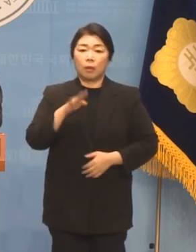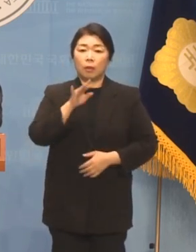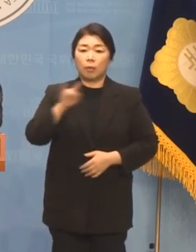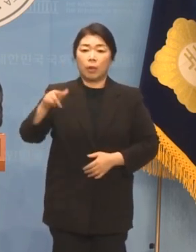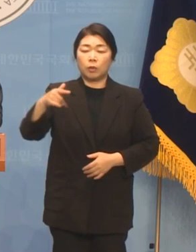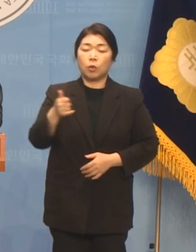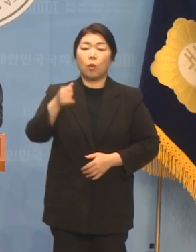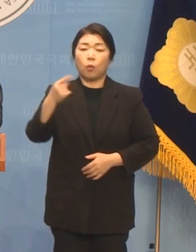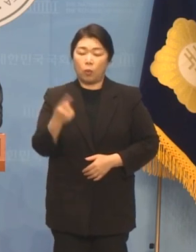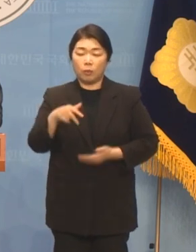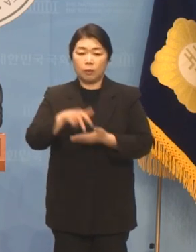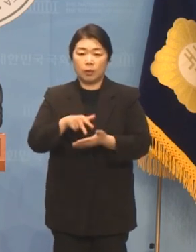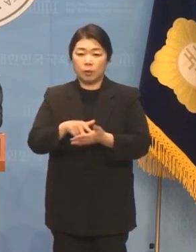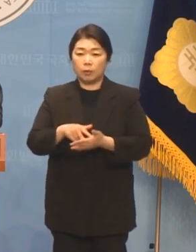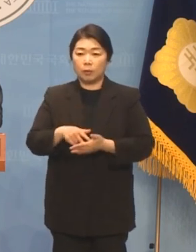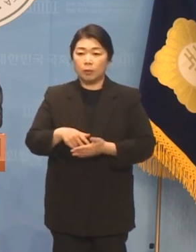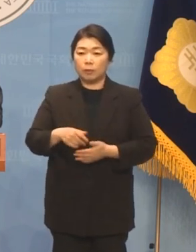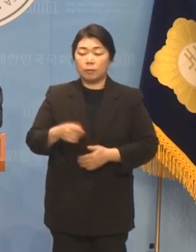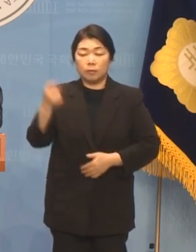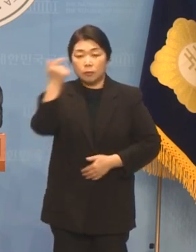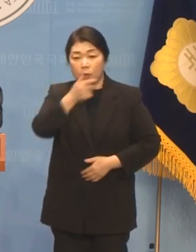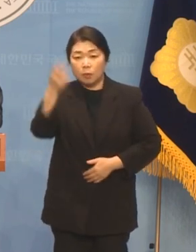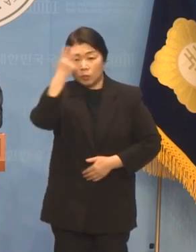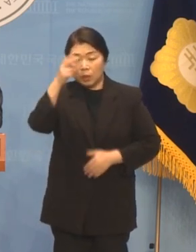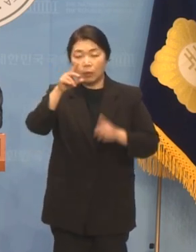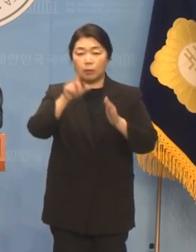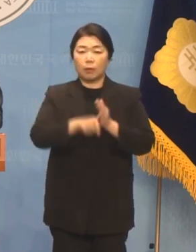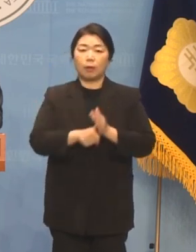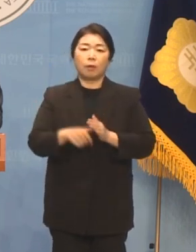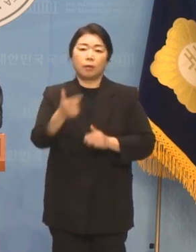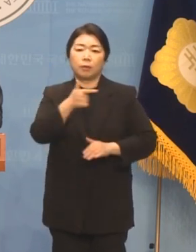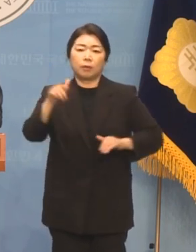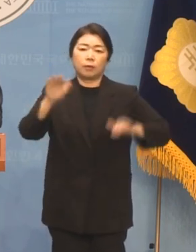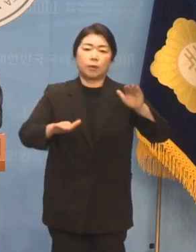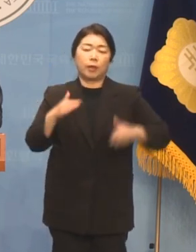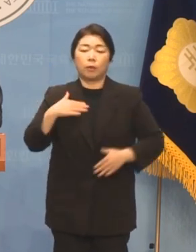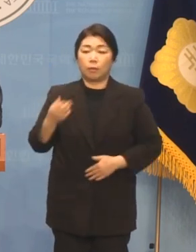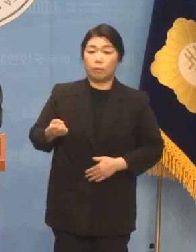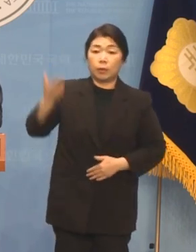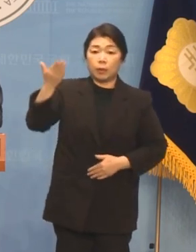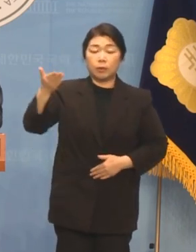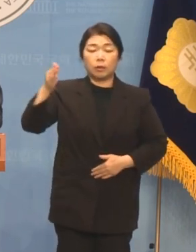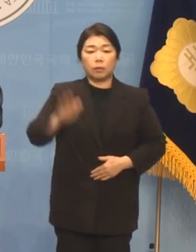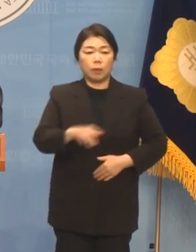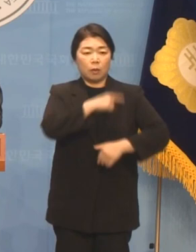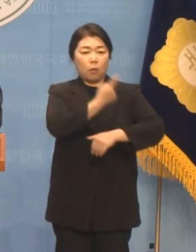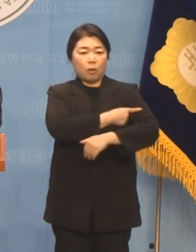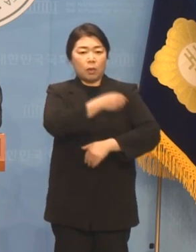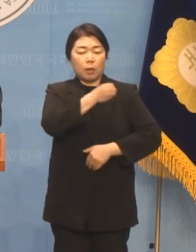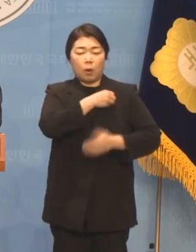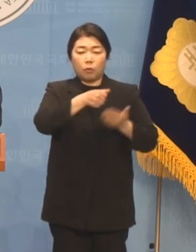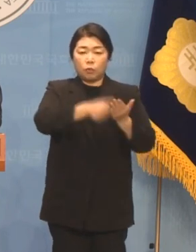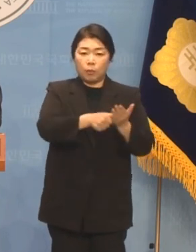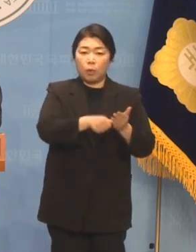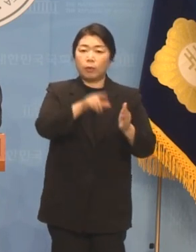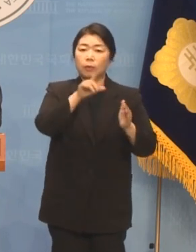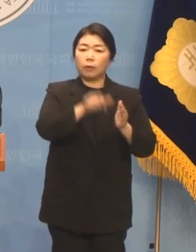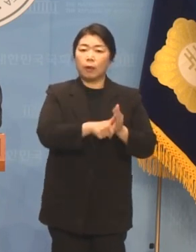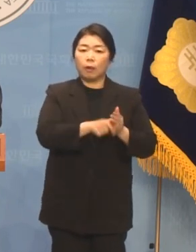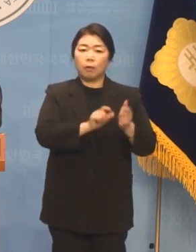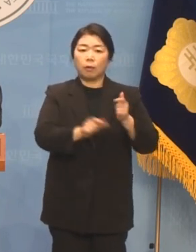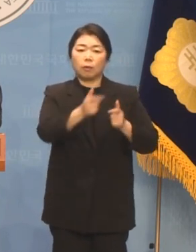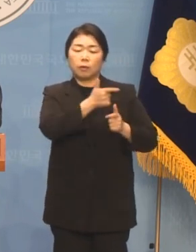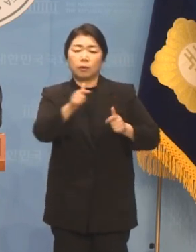시민 여론조사에서는 이번에 큰 차이로 이겼지만 권리당원 투표에서는 더 큰